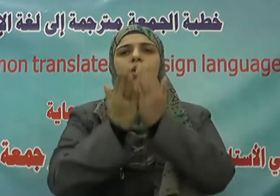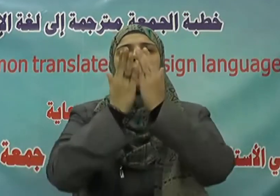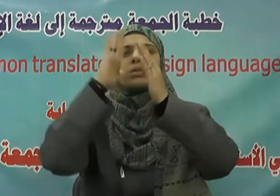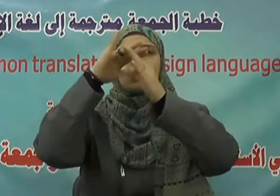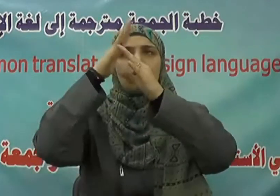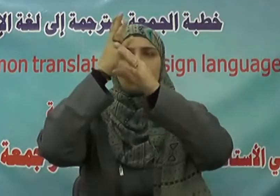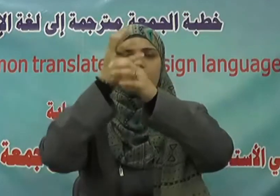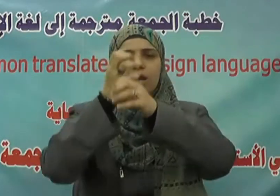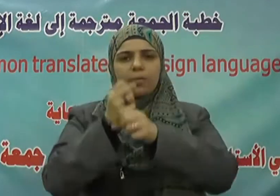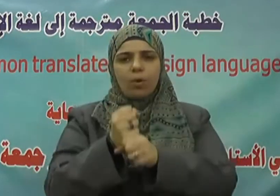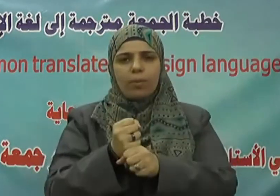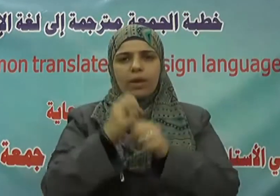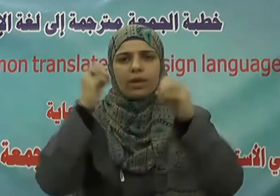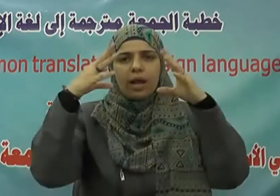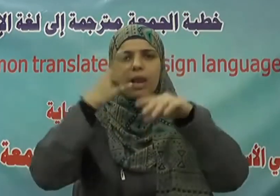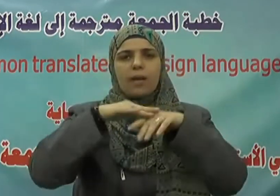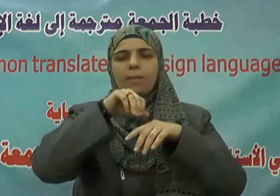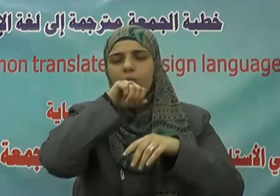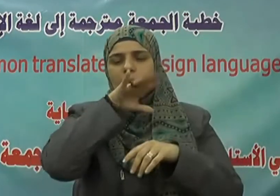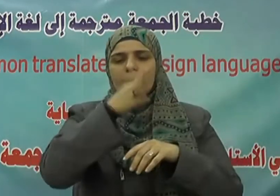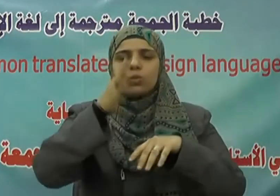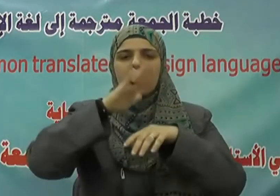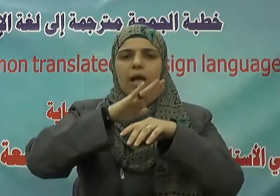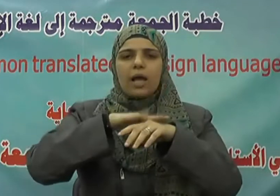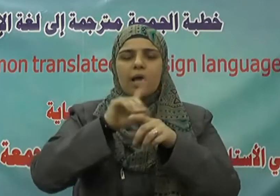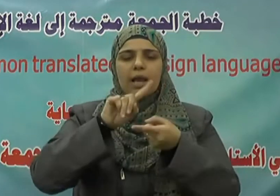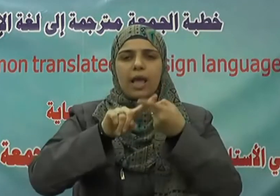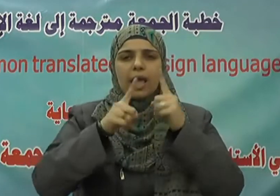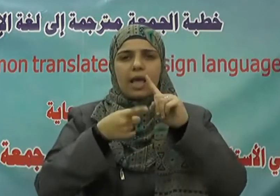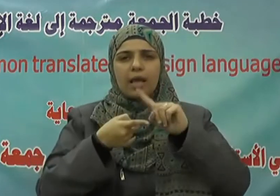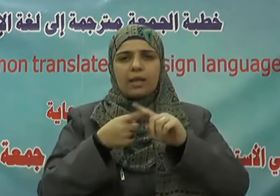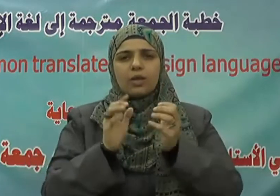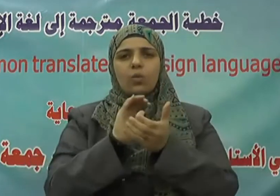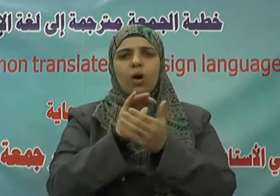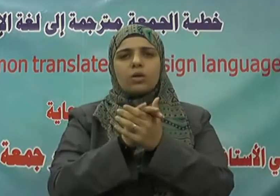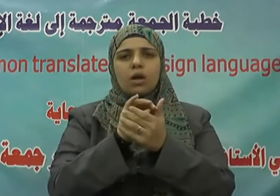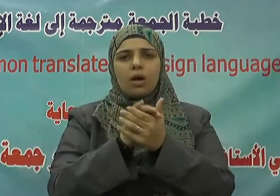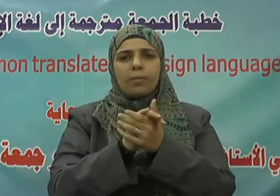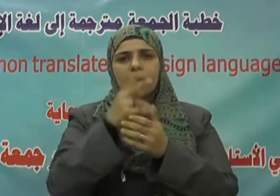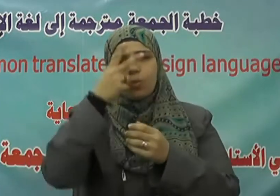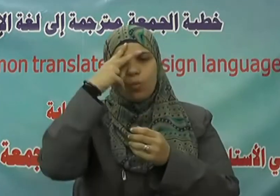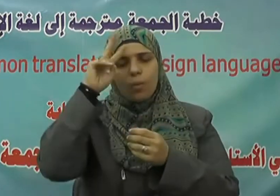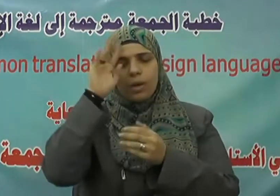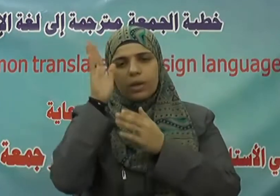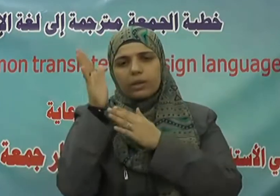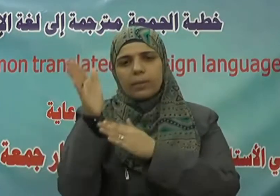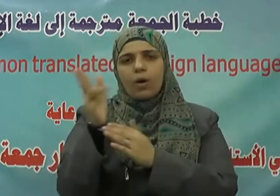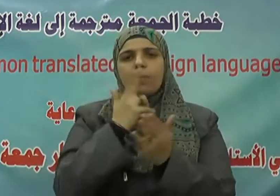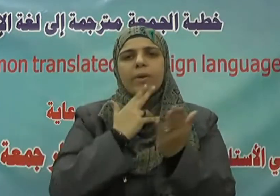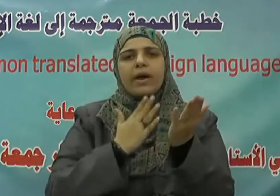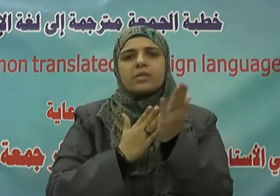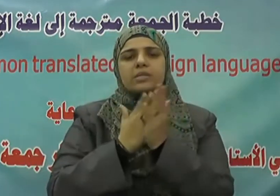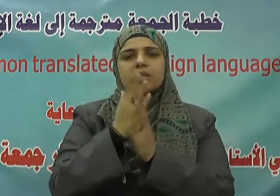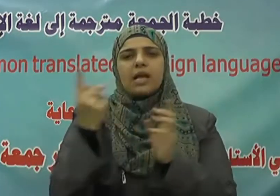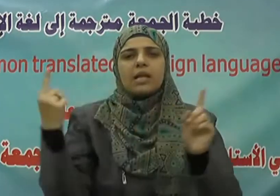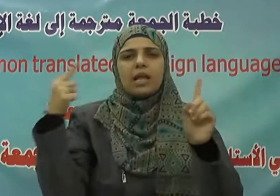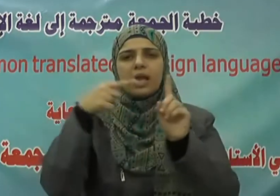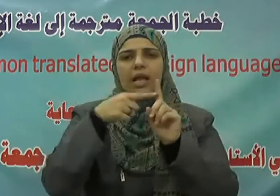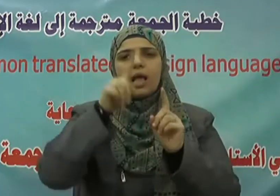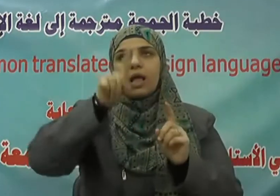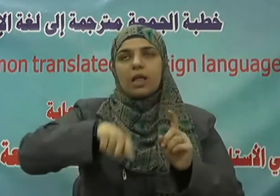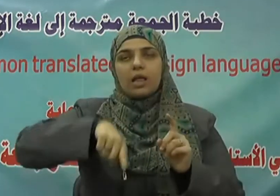صلِّ وسلِّم وبارِك عليه وعلى آله وصحبه ومن تبعهم بإحسانٍ إلى يوم الدين